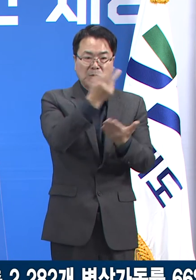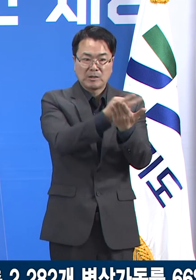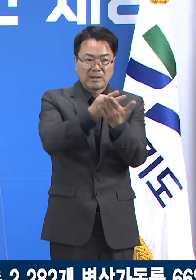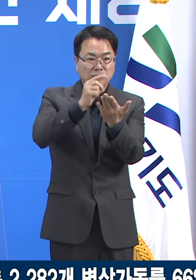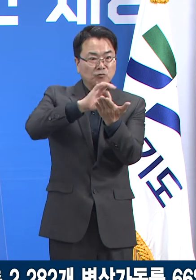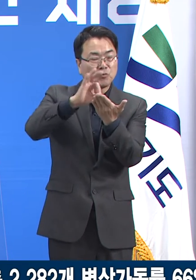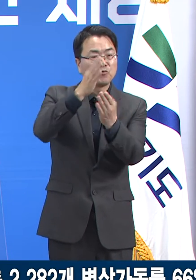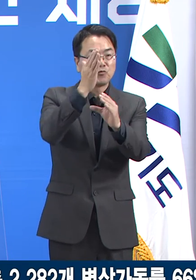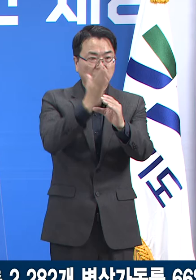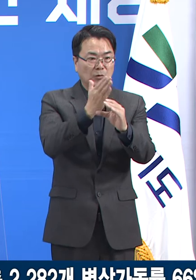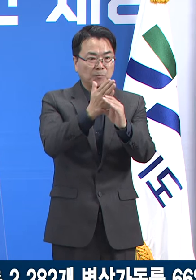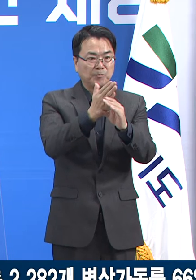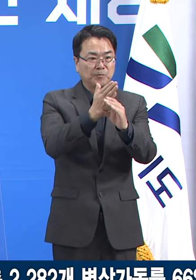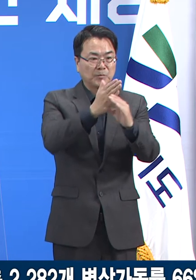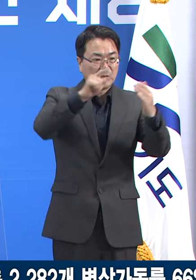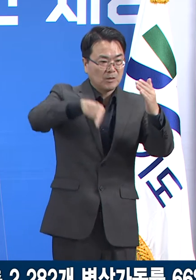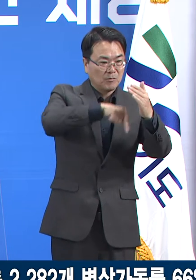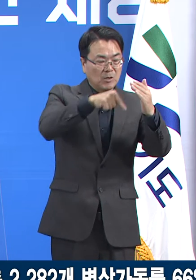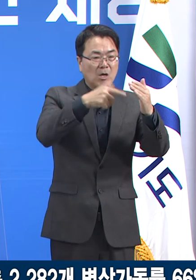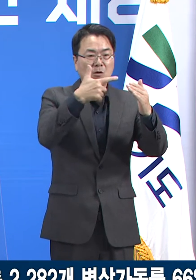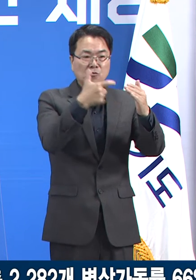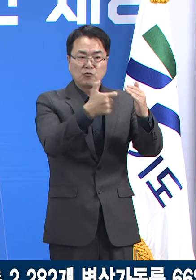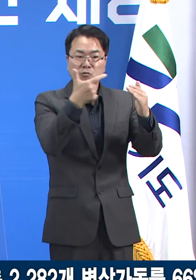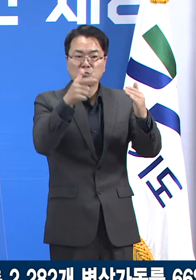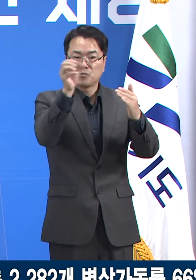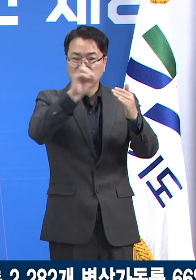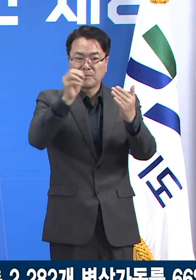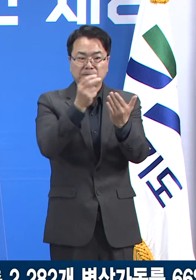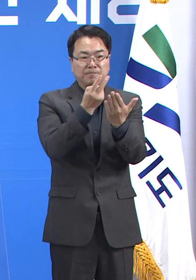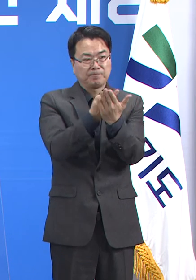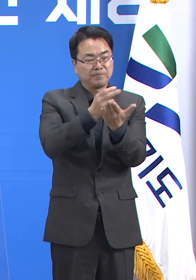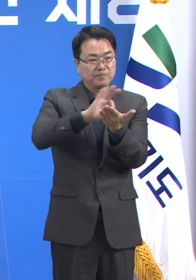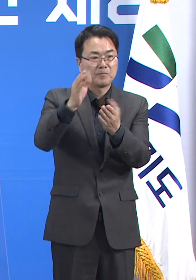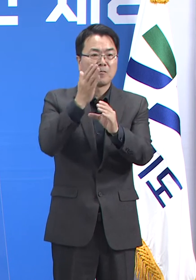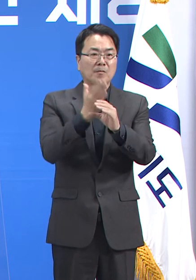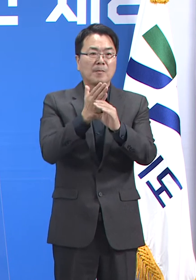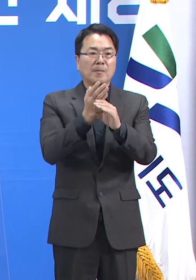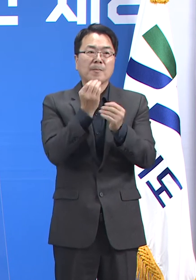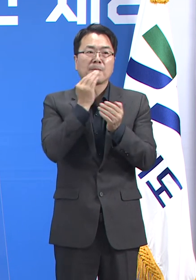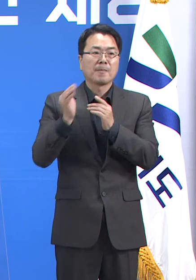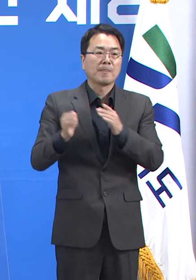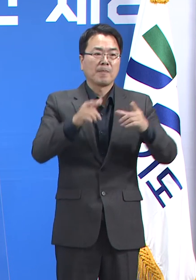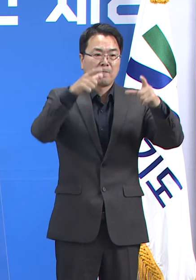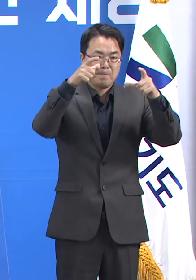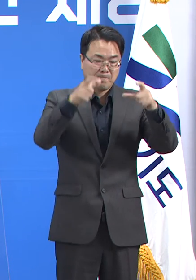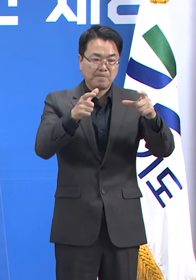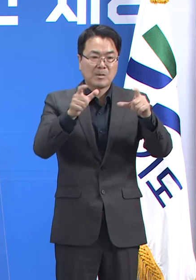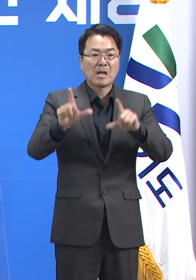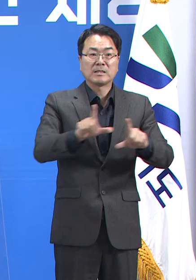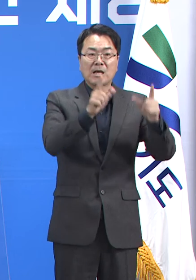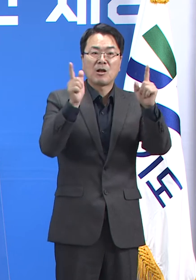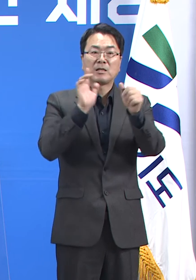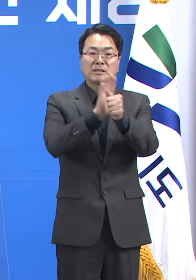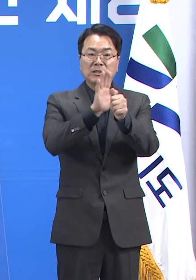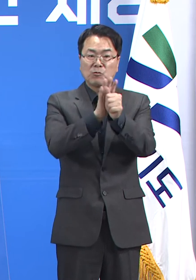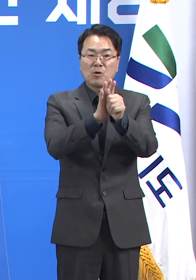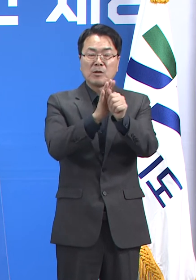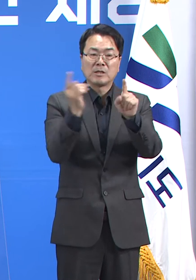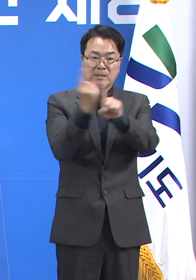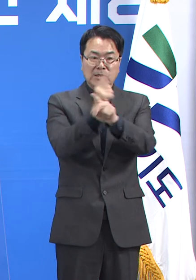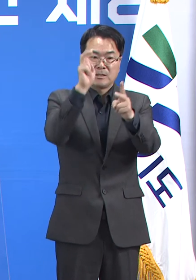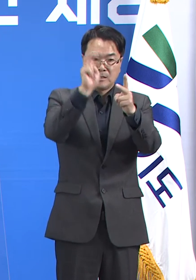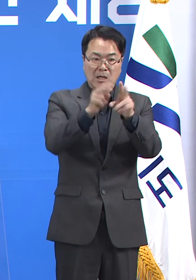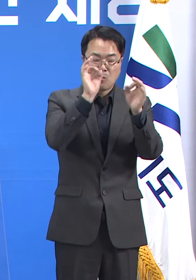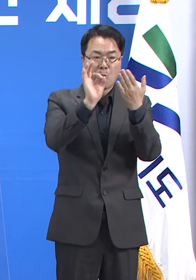있으며 병상 가동률은 66%입니다. 도에서 운영하는 총 11개의 생활치료센터에는 10월